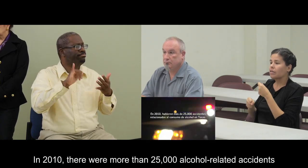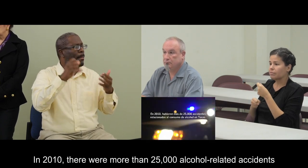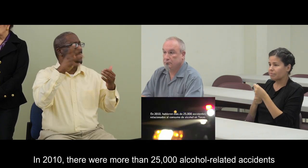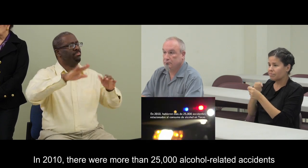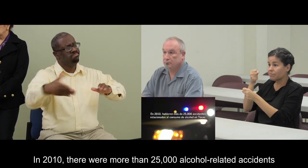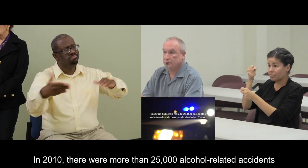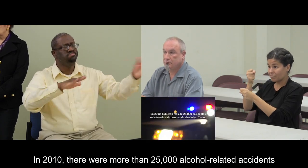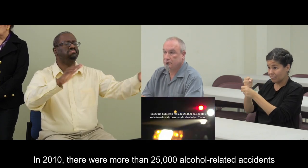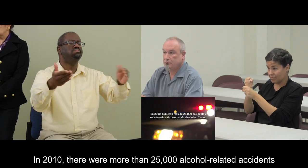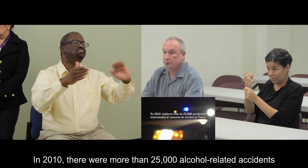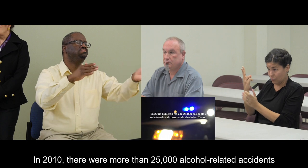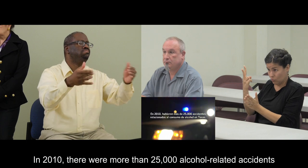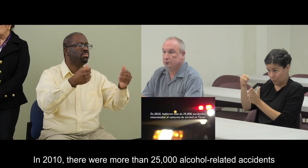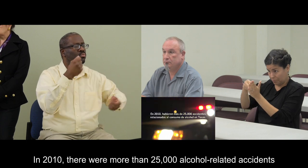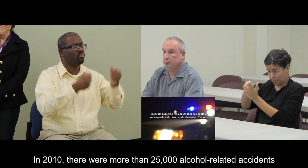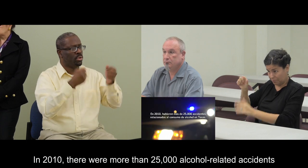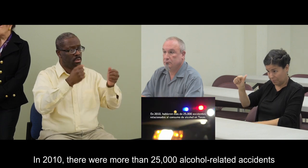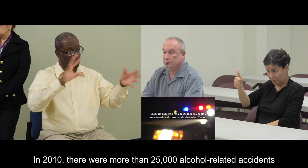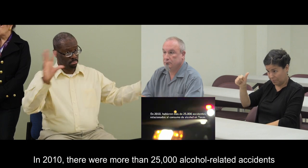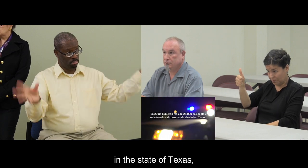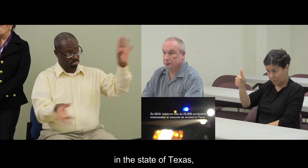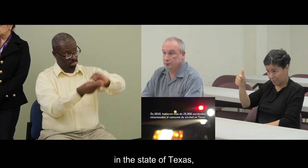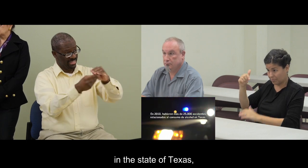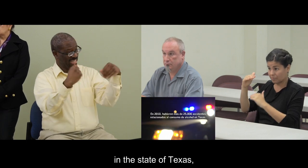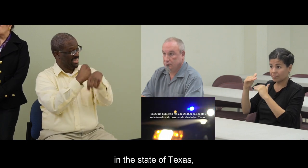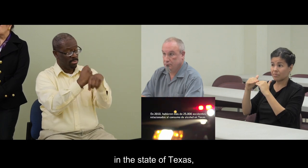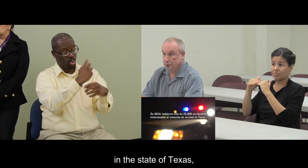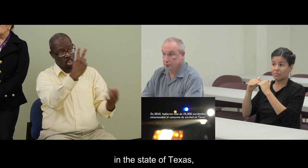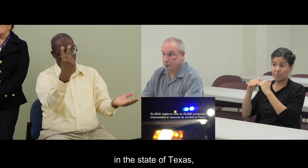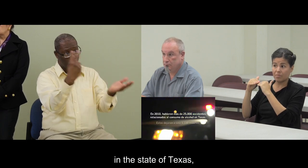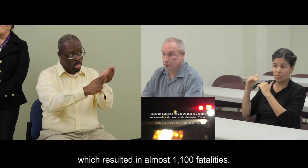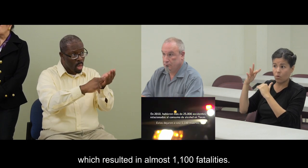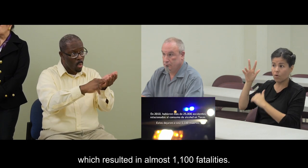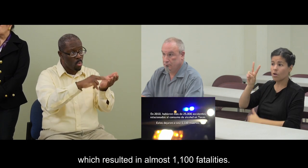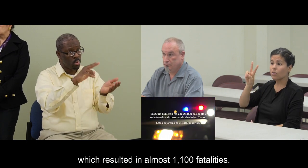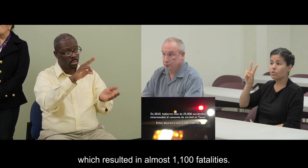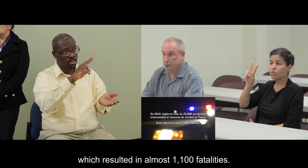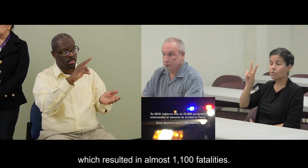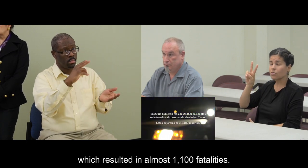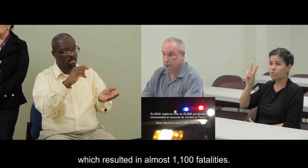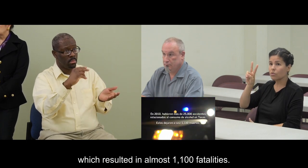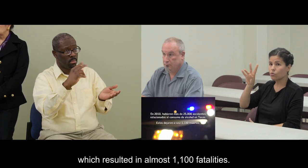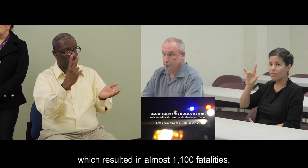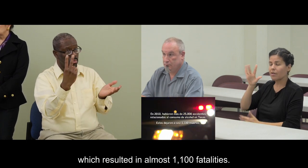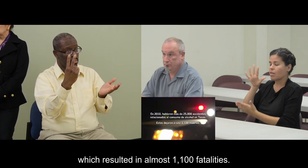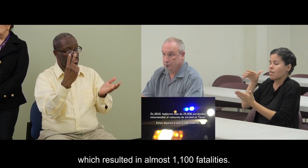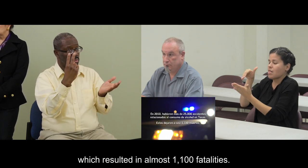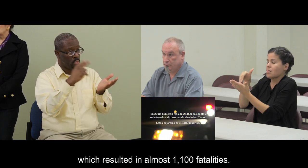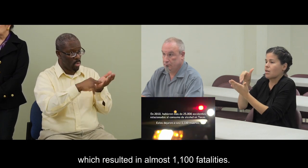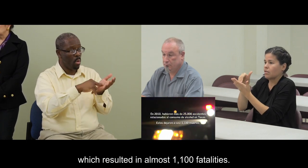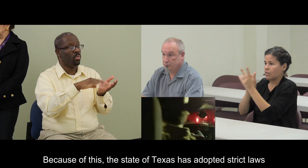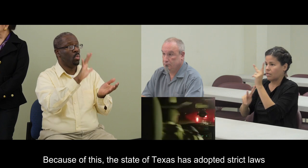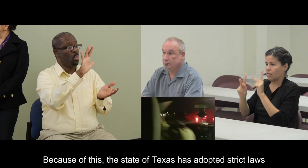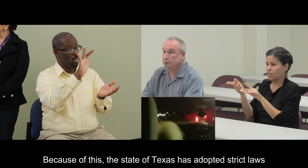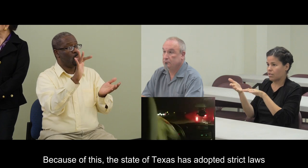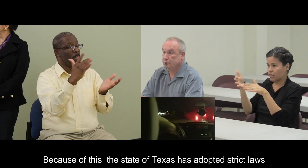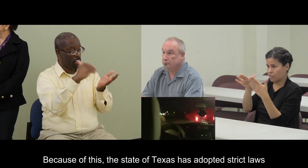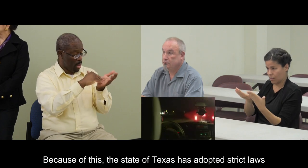,000 accidentes relacionados con el alcohol en el estado de Texas, que dejaron a casi 1,100 muertos. Por lo